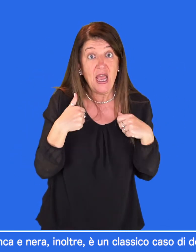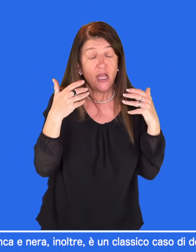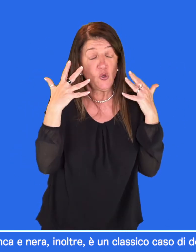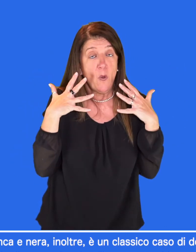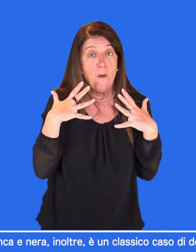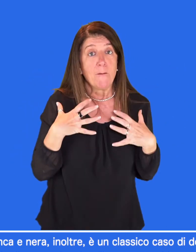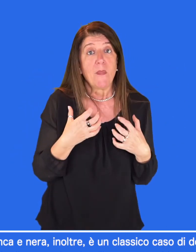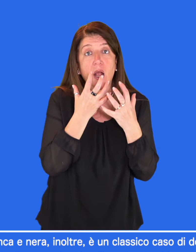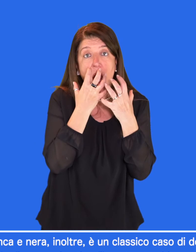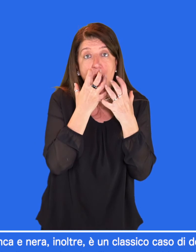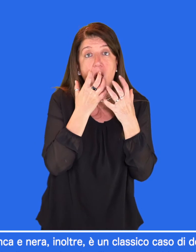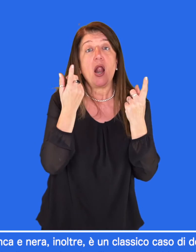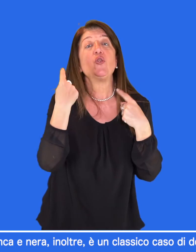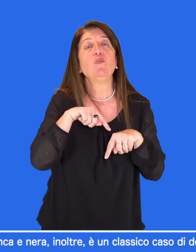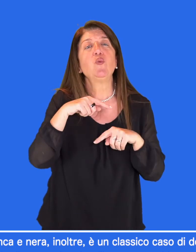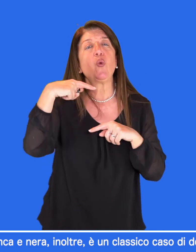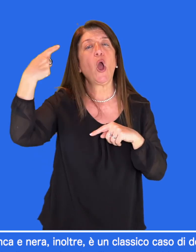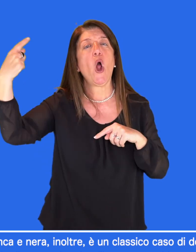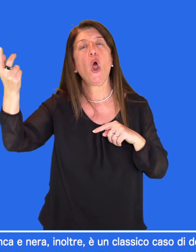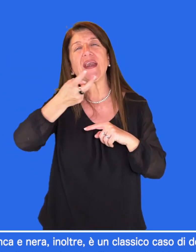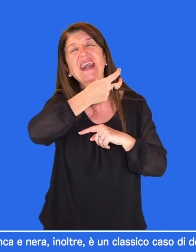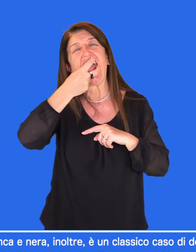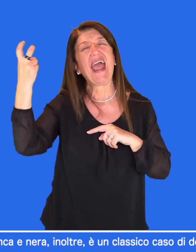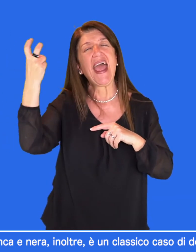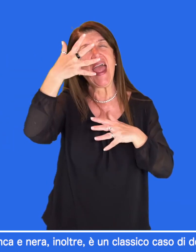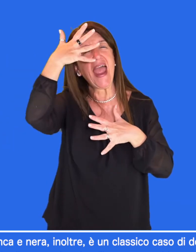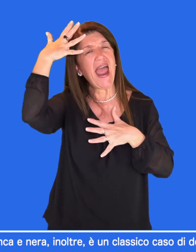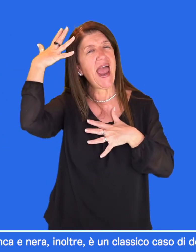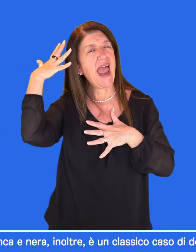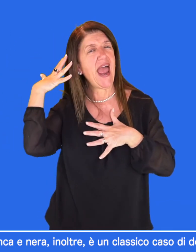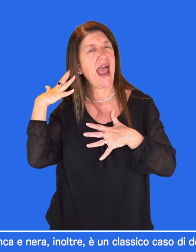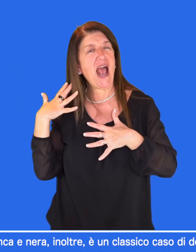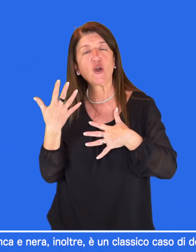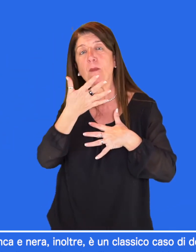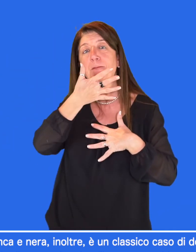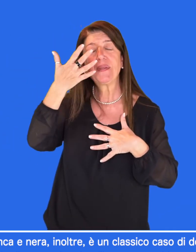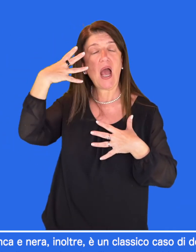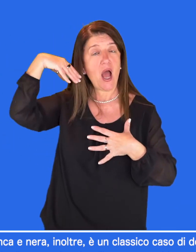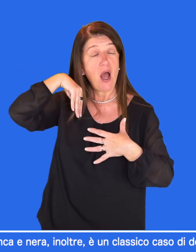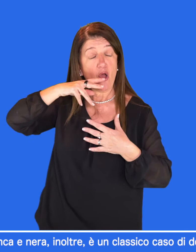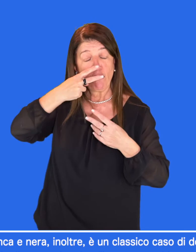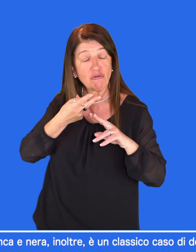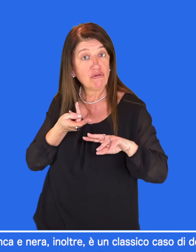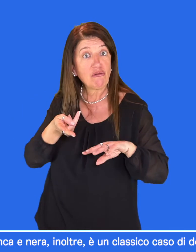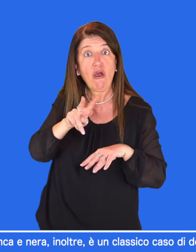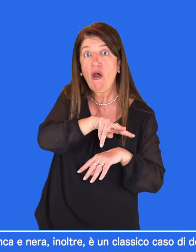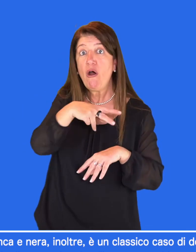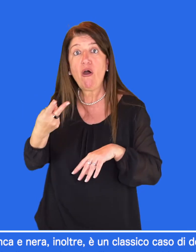classico caso di doppio adattamento. Funge, infatti, sia da disegno mimetico. Il